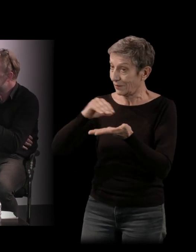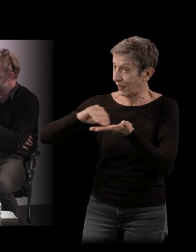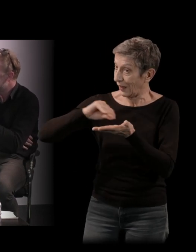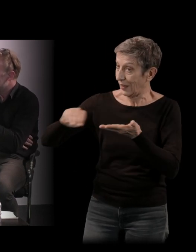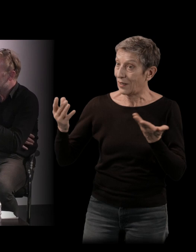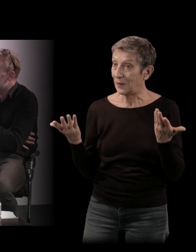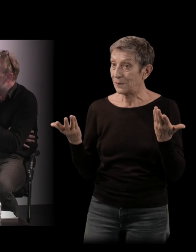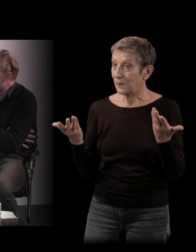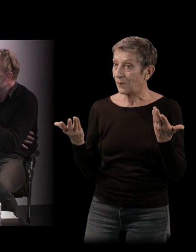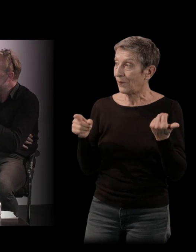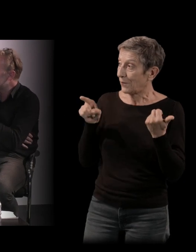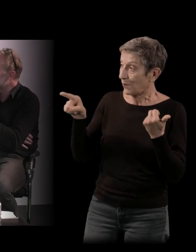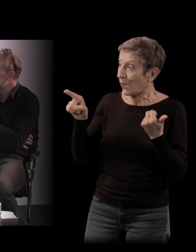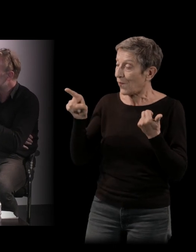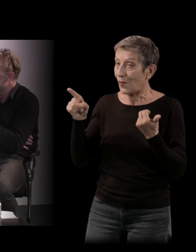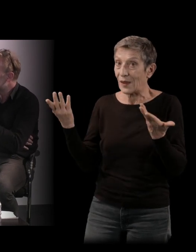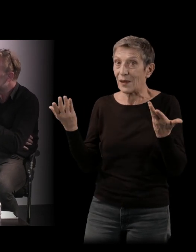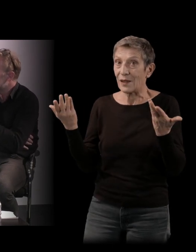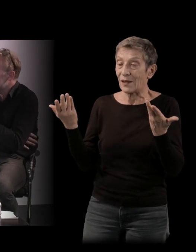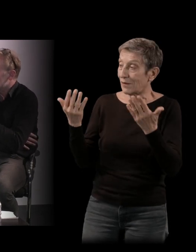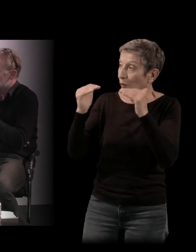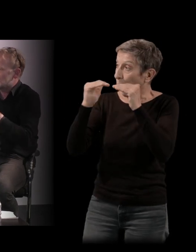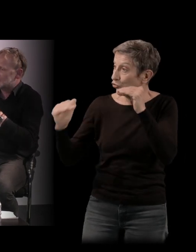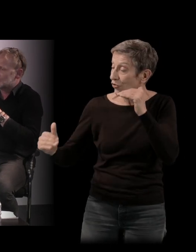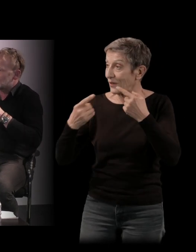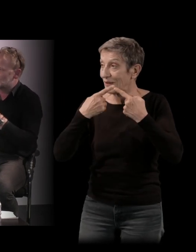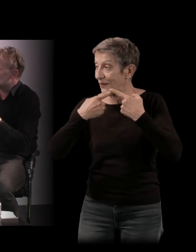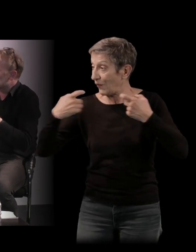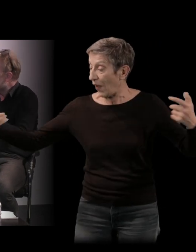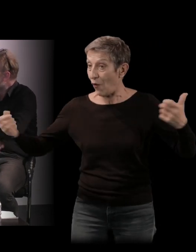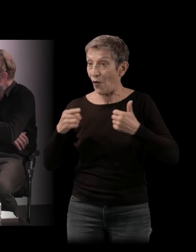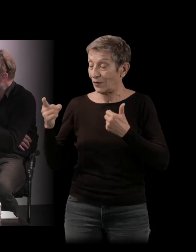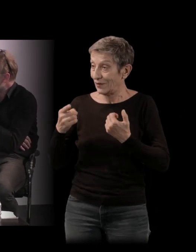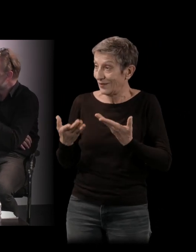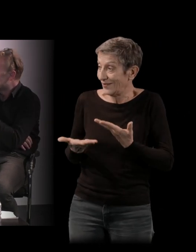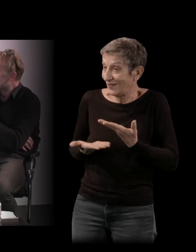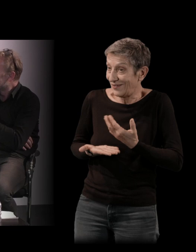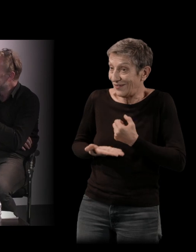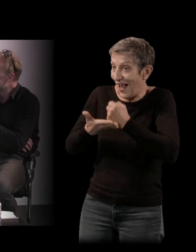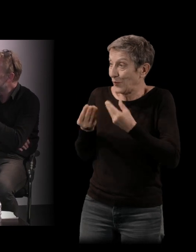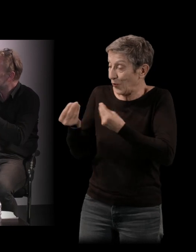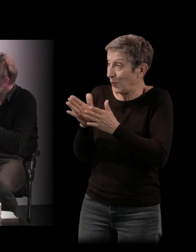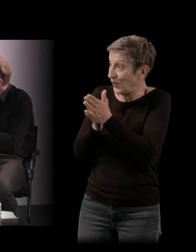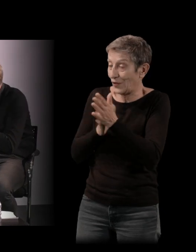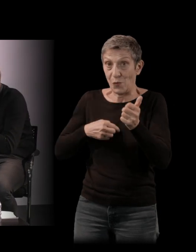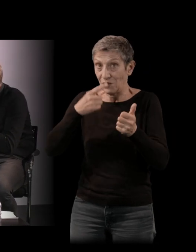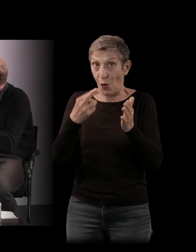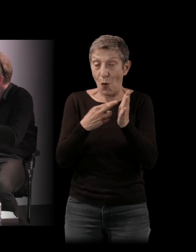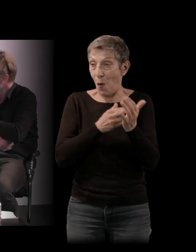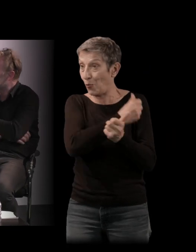porté finalement ces différents registres. On a l'impression qu'il a tous les romans en un, finalement. Et ça n'est pas évidemment péjoratif quand je